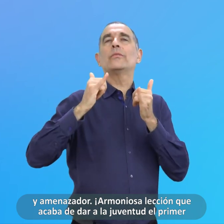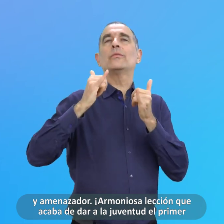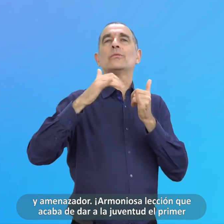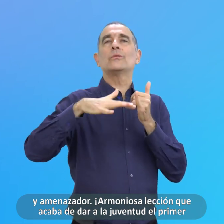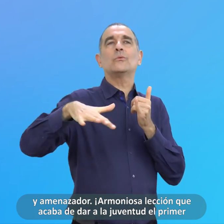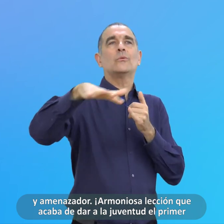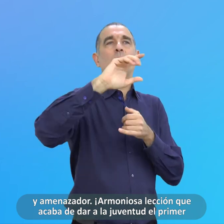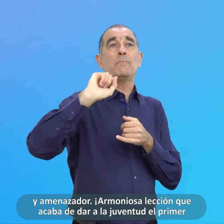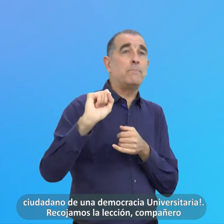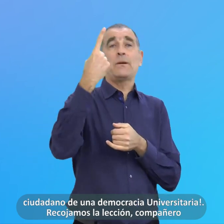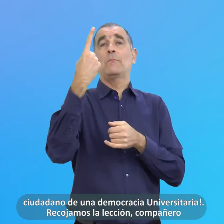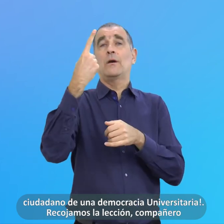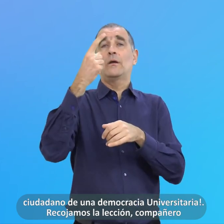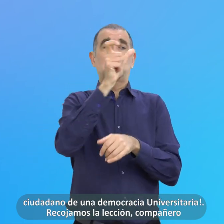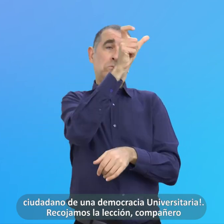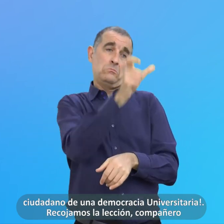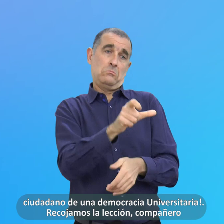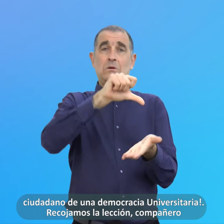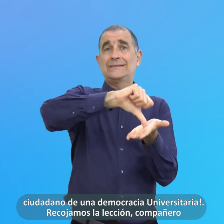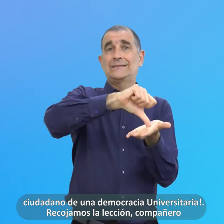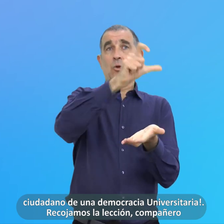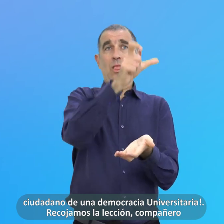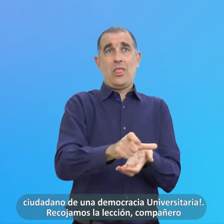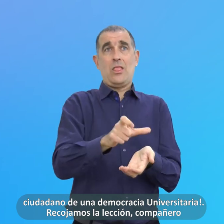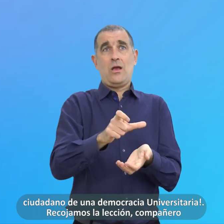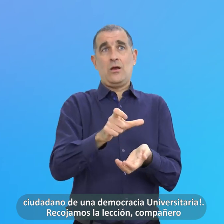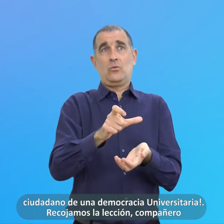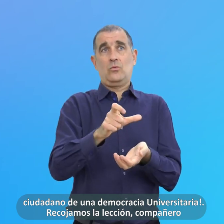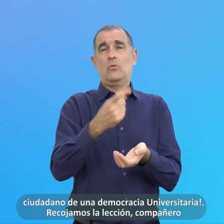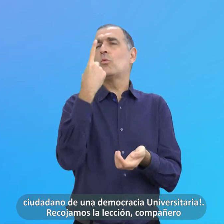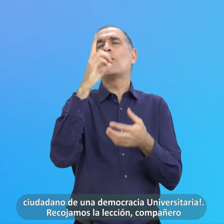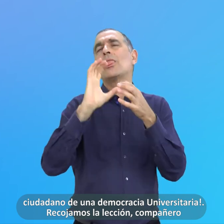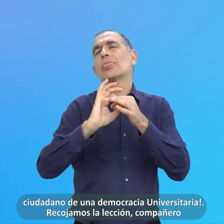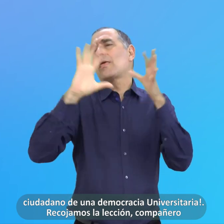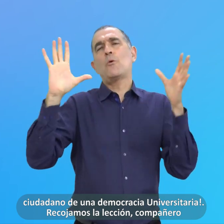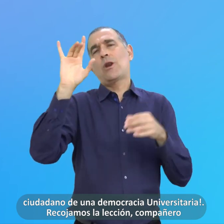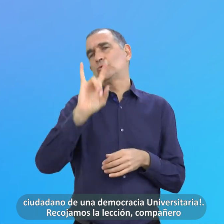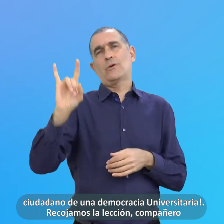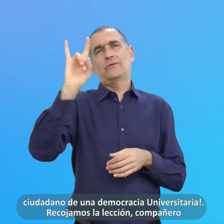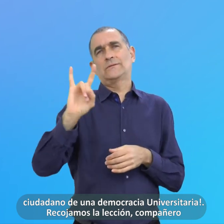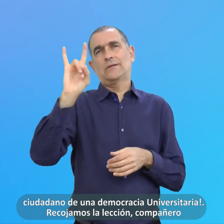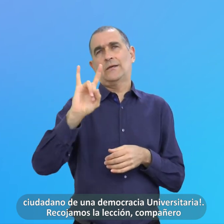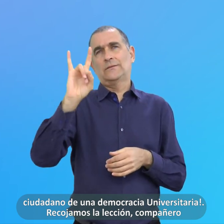El Primer Ciudadano De Una Democracia Universitaria